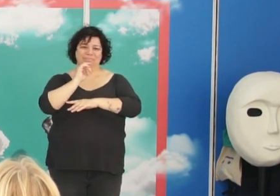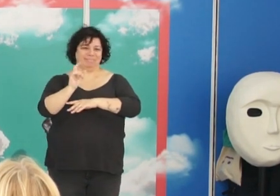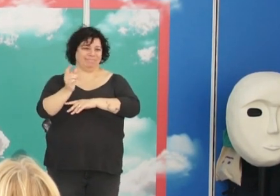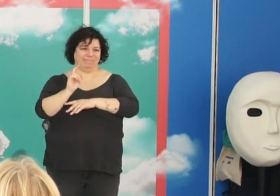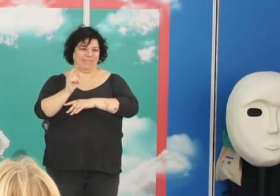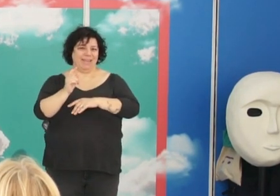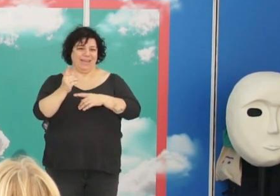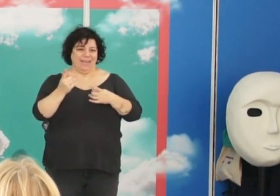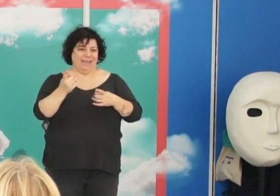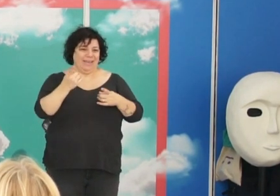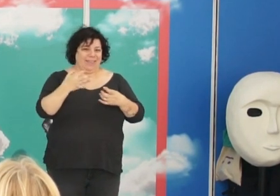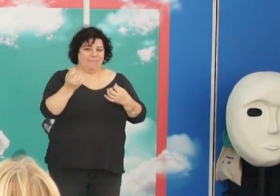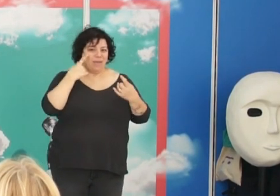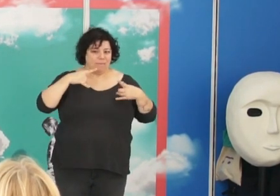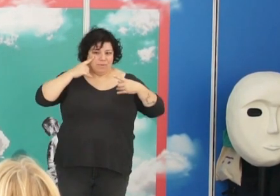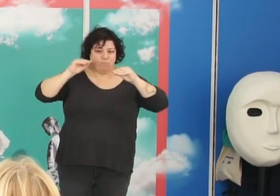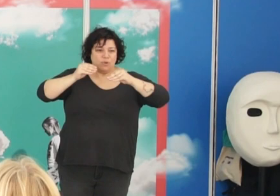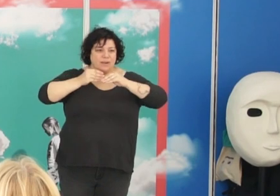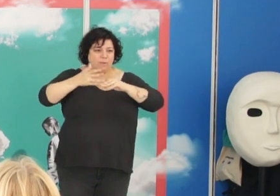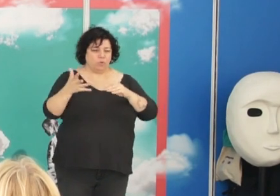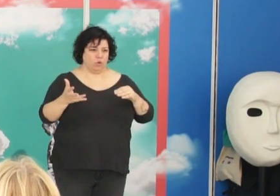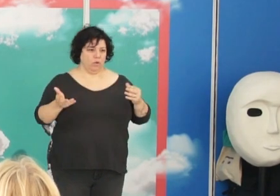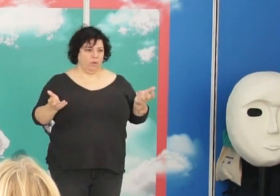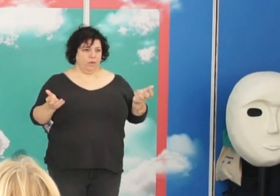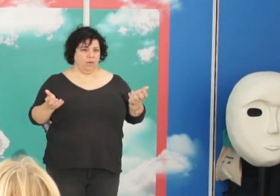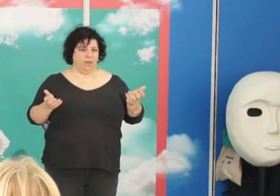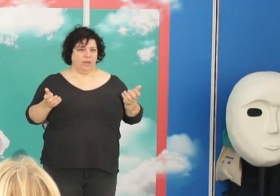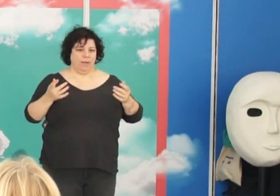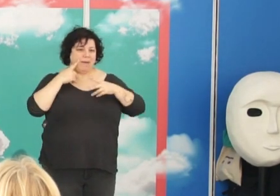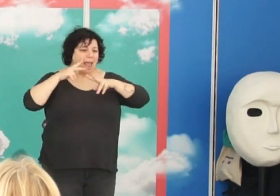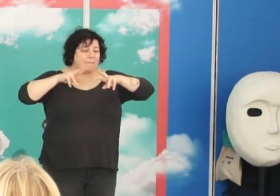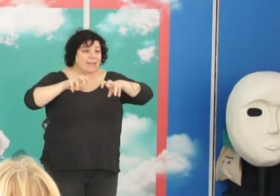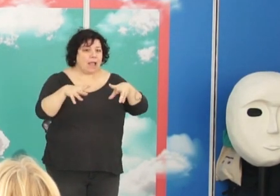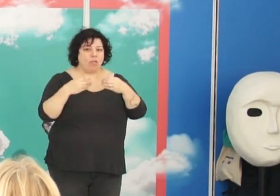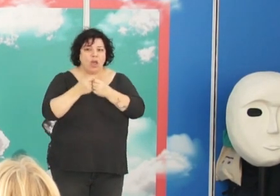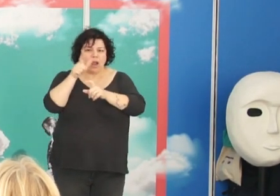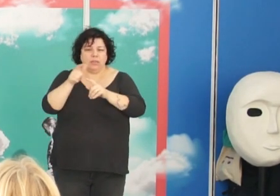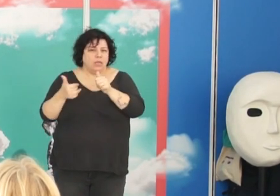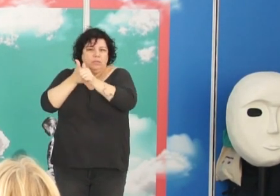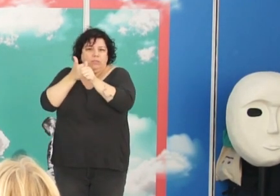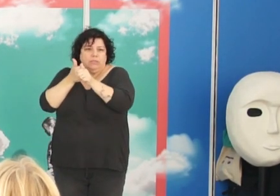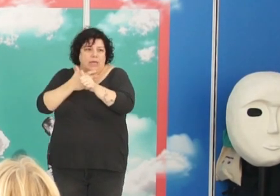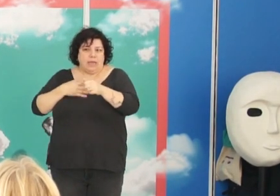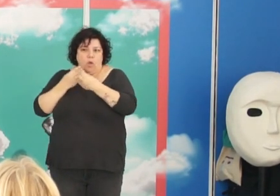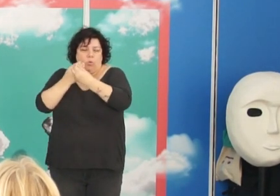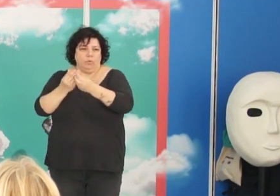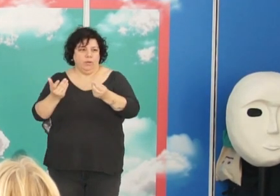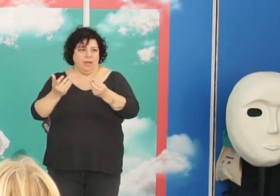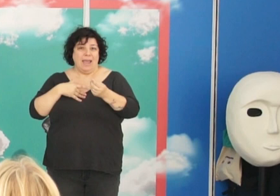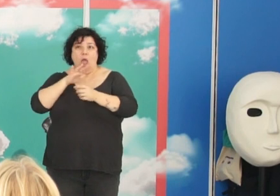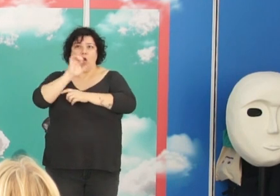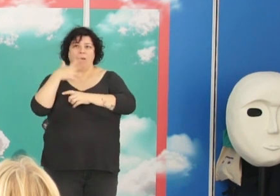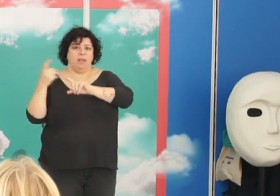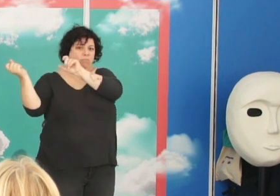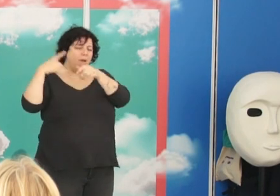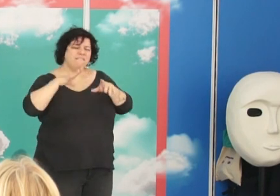eran esperables de la repercusión. Había cola para investigar con Pío del Río Ortega en Europa. Se daban tortas por